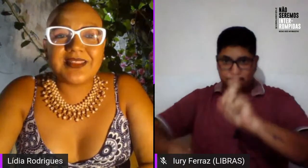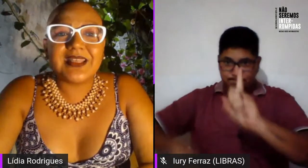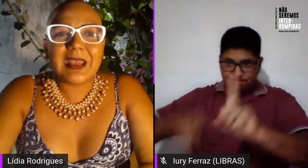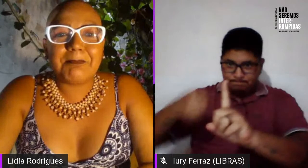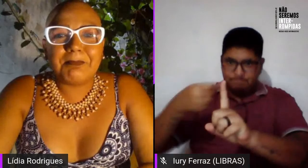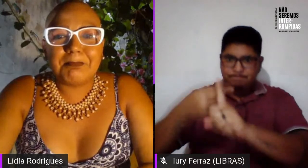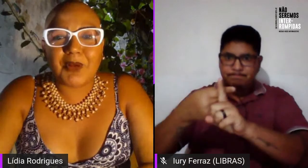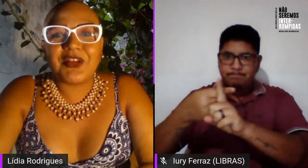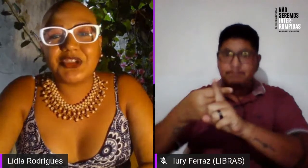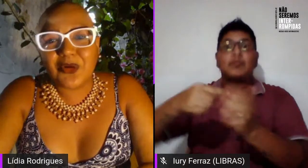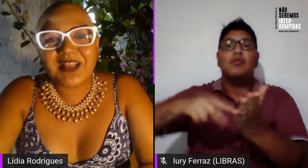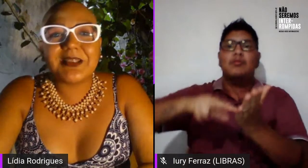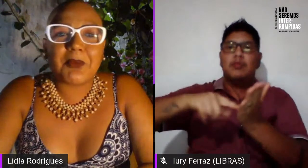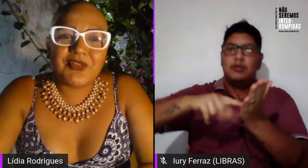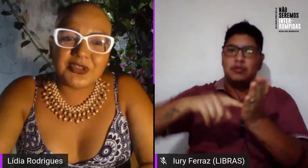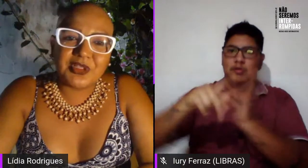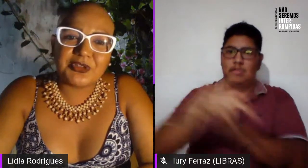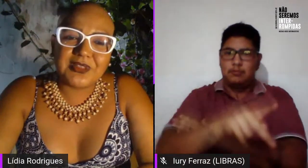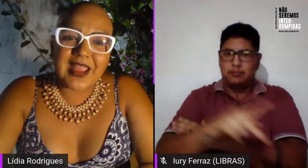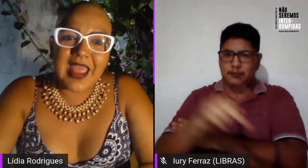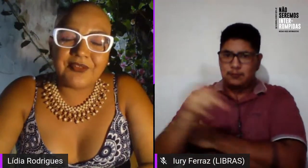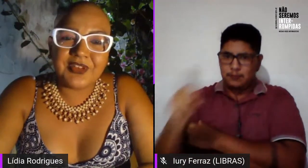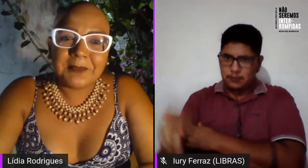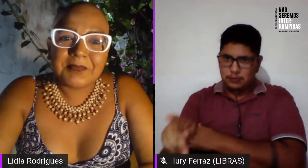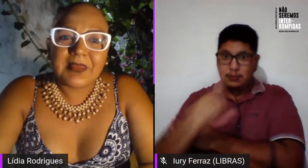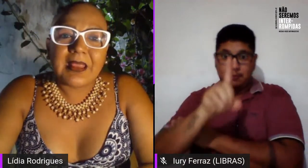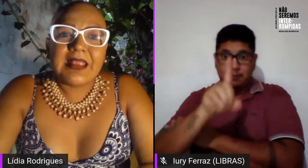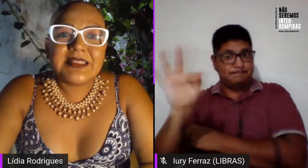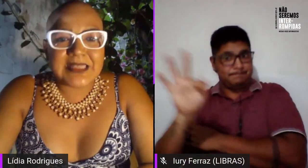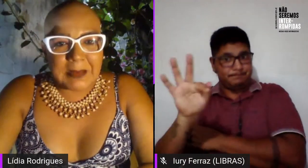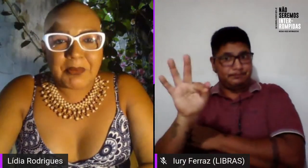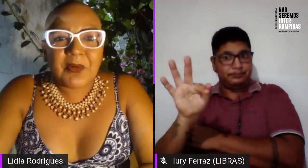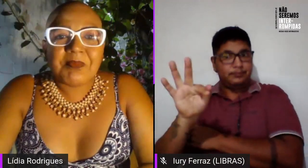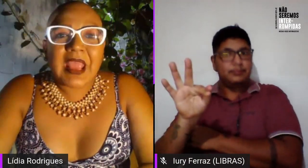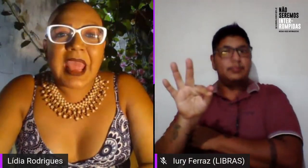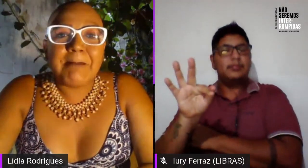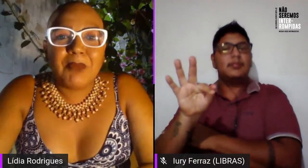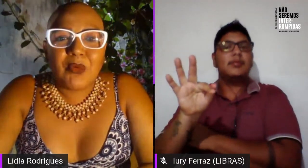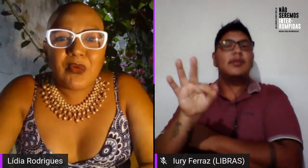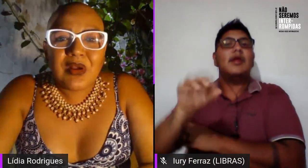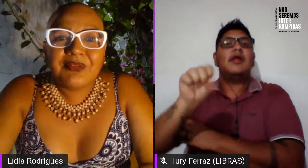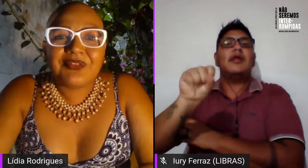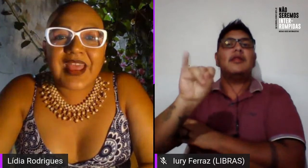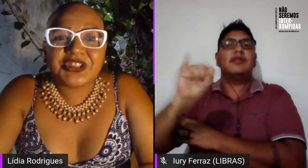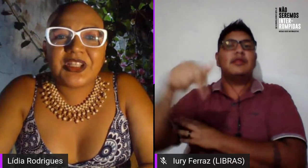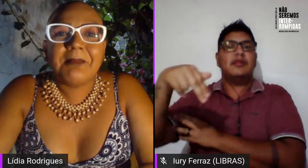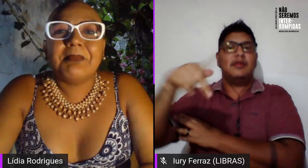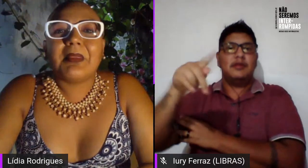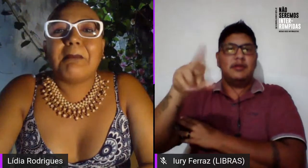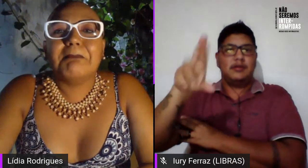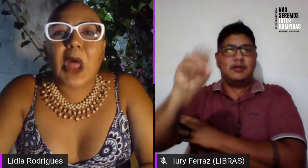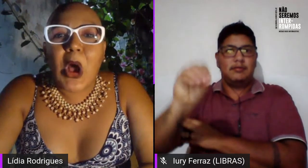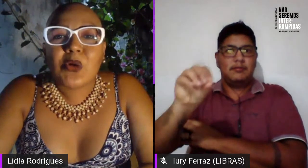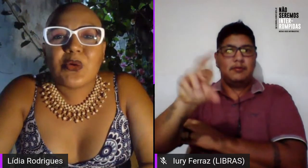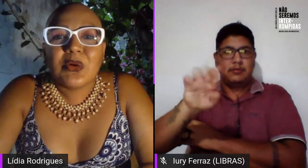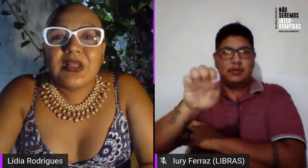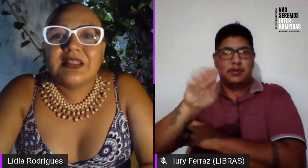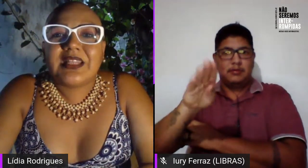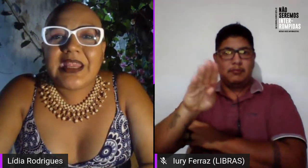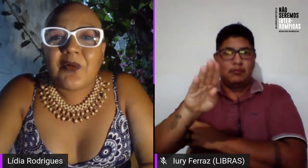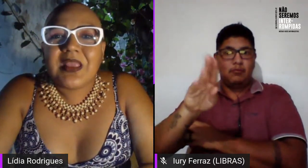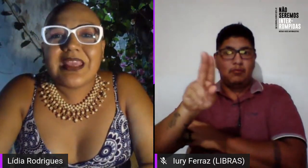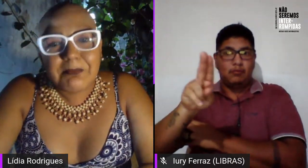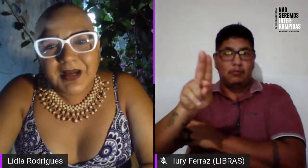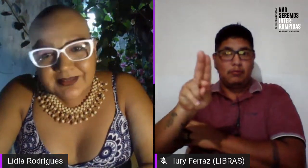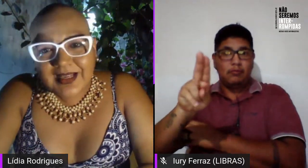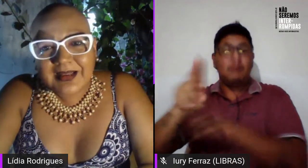Professoras e Professores do DF, Simpro, Rebu, Festa, Bloco,